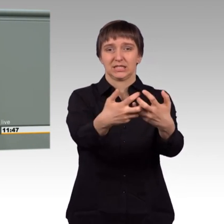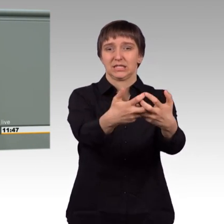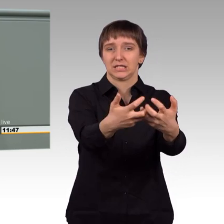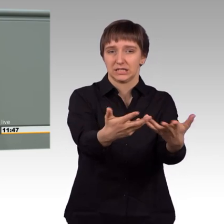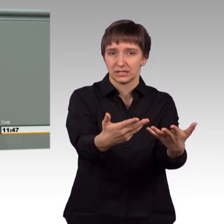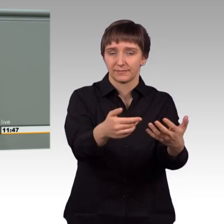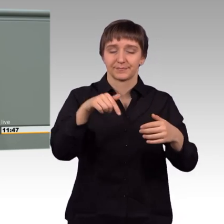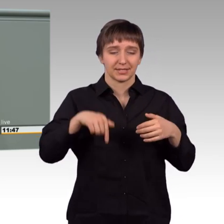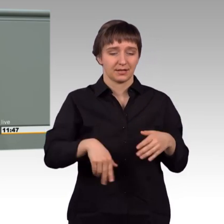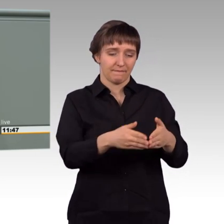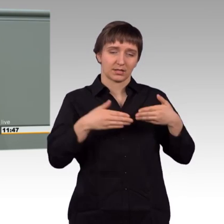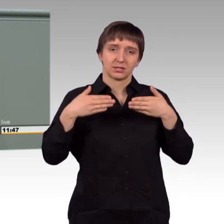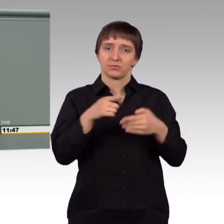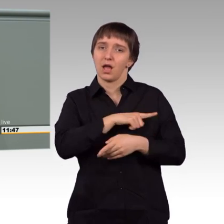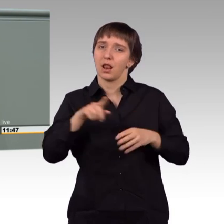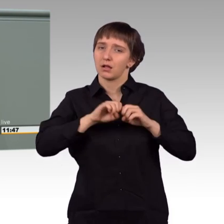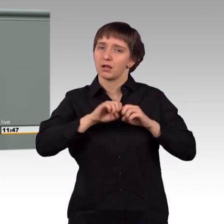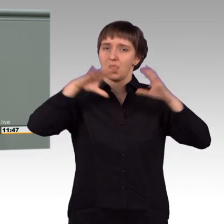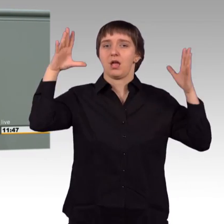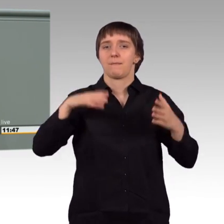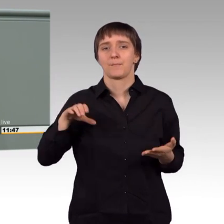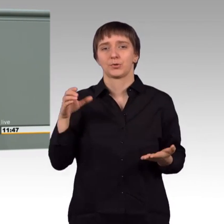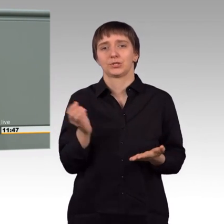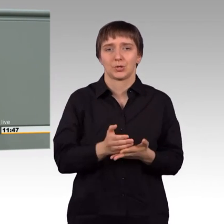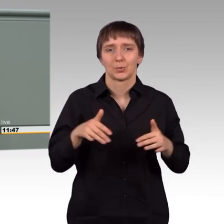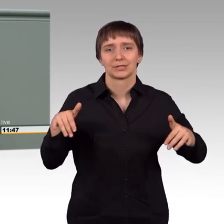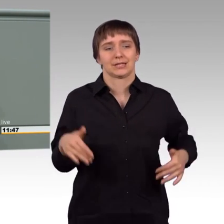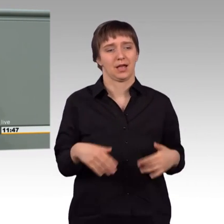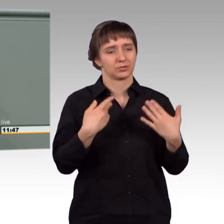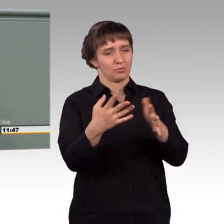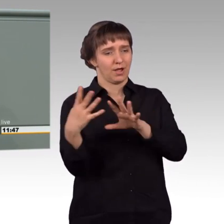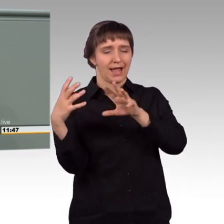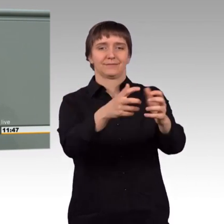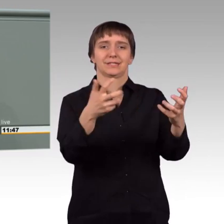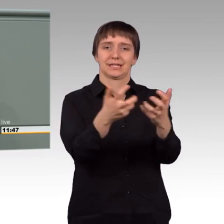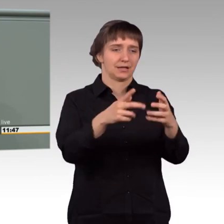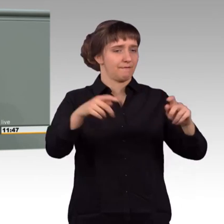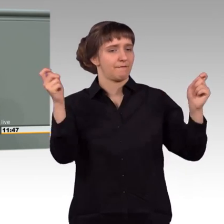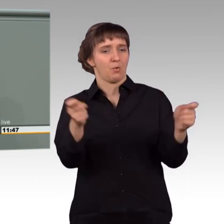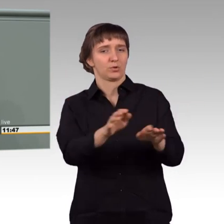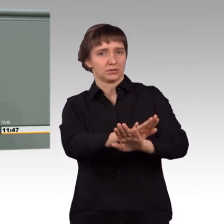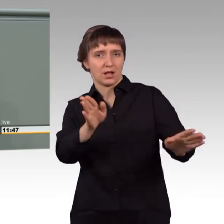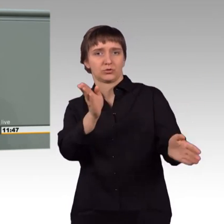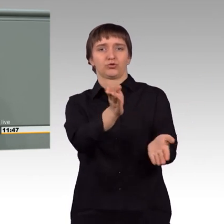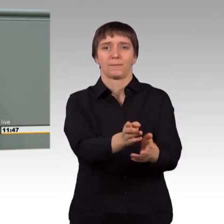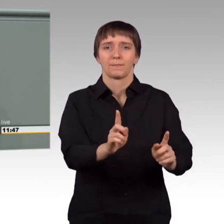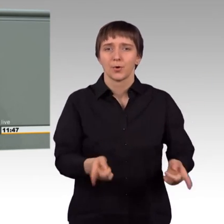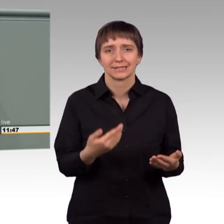klar positioniert und diesen Angriffskrieg verurteilt. Ich frage die Bundesregierung, warum sie sich heute